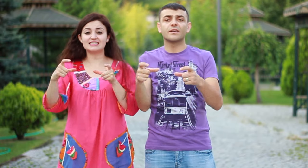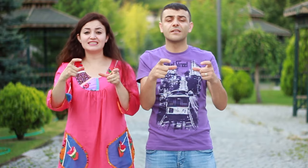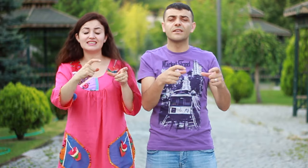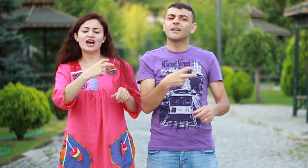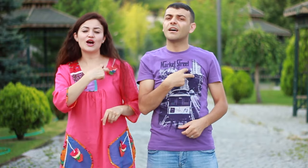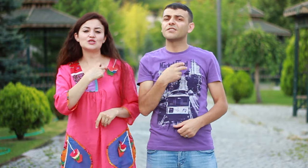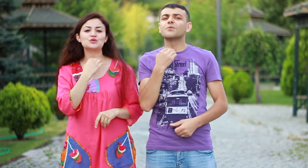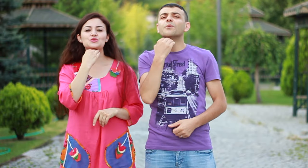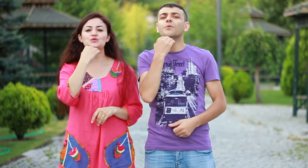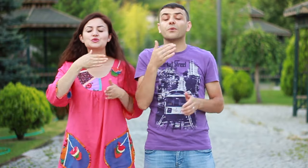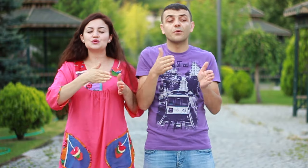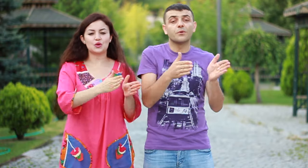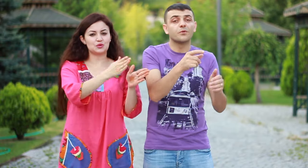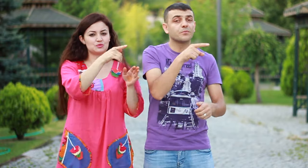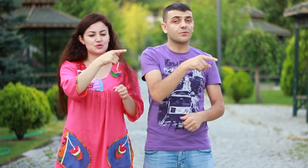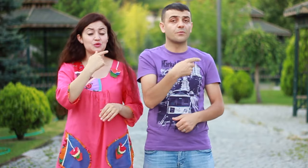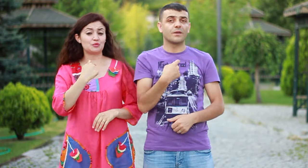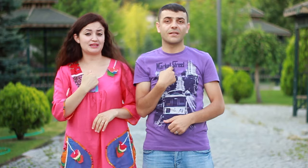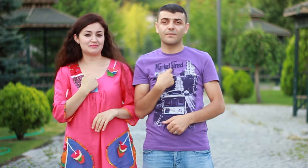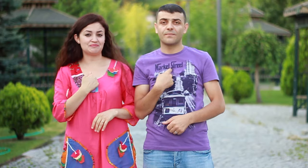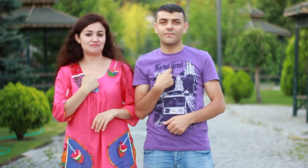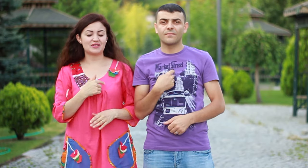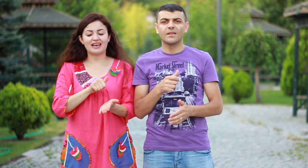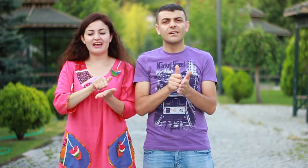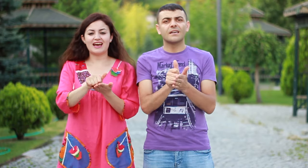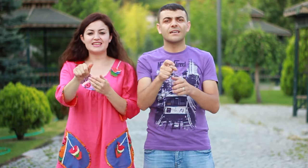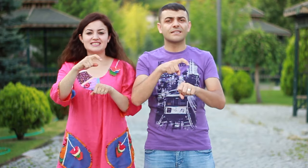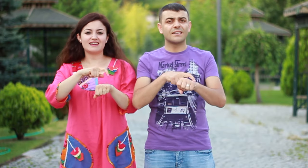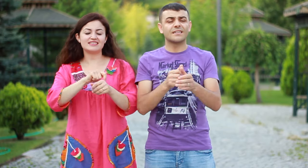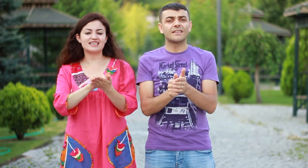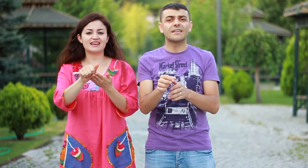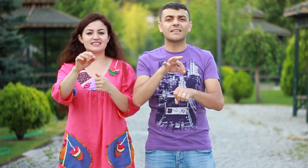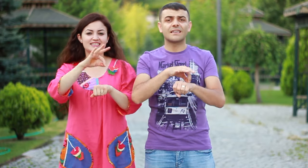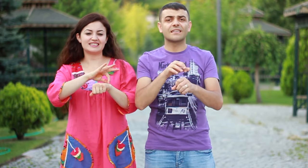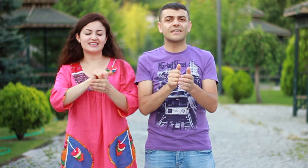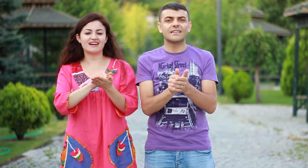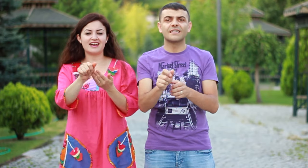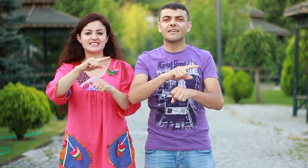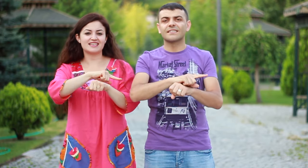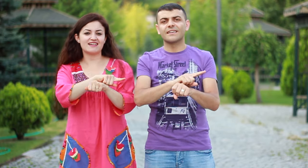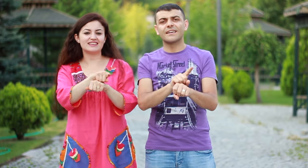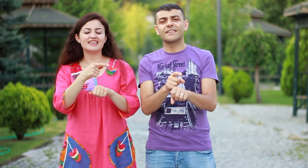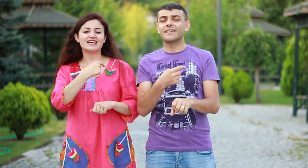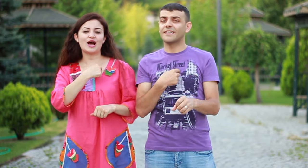yanı aşk dolu yolumsun benim Her saat her dakika her saniye